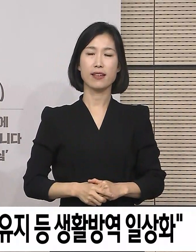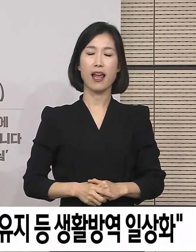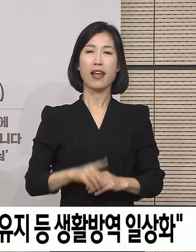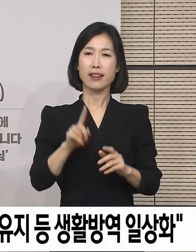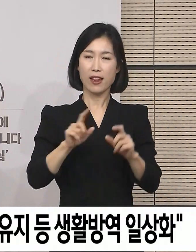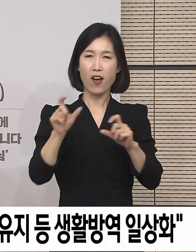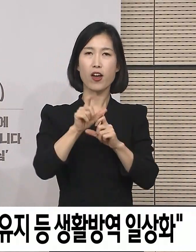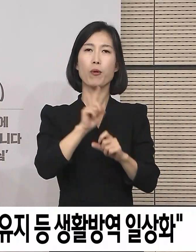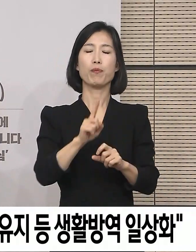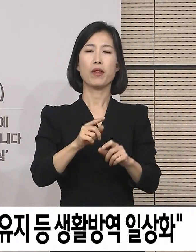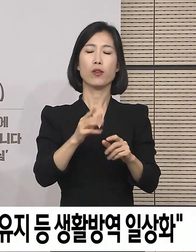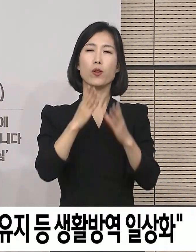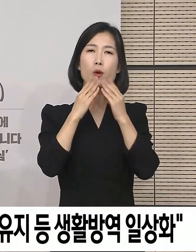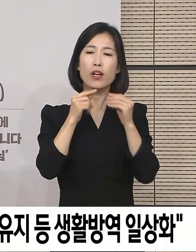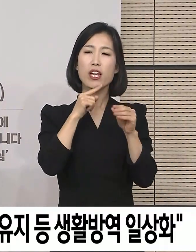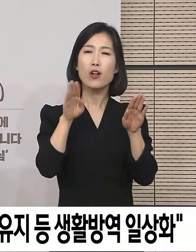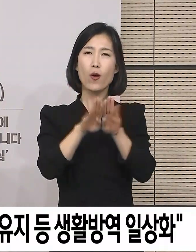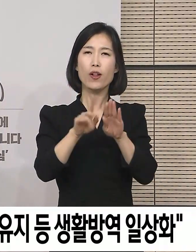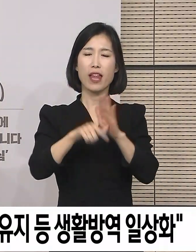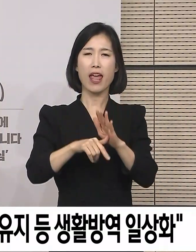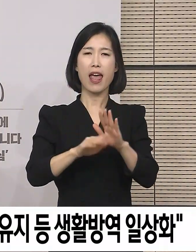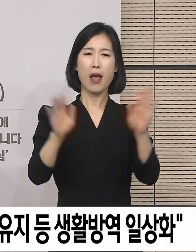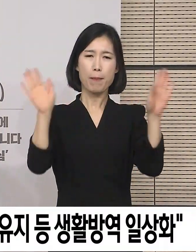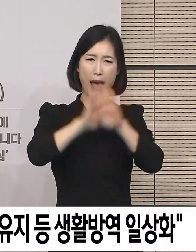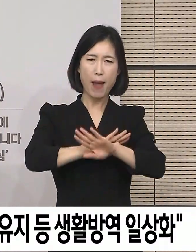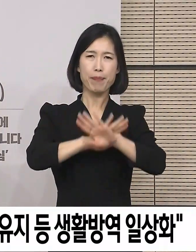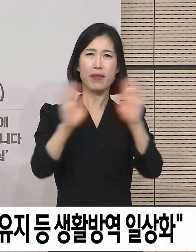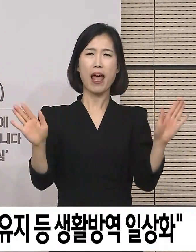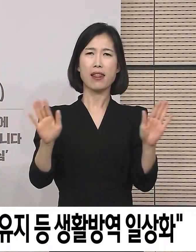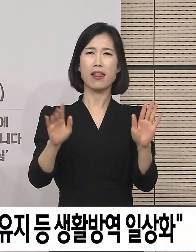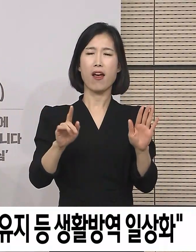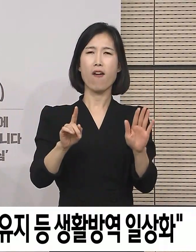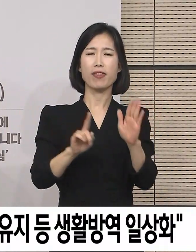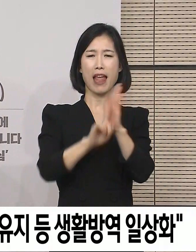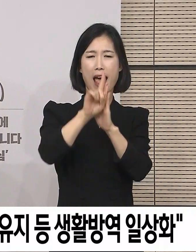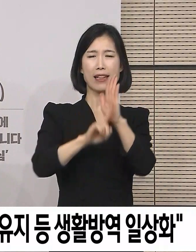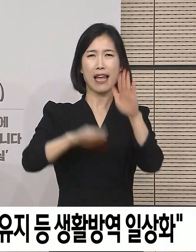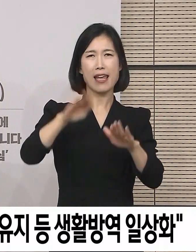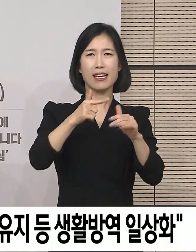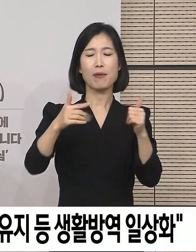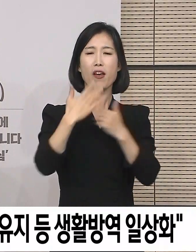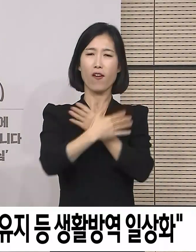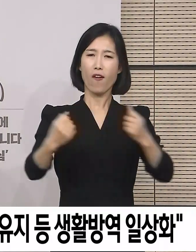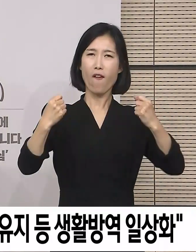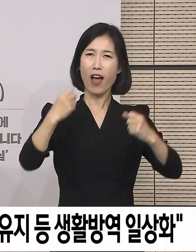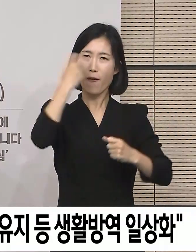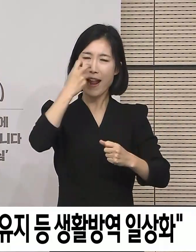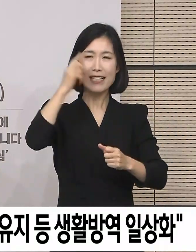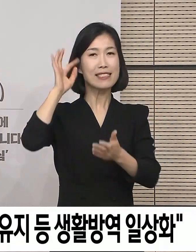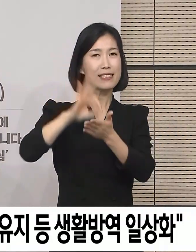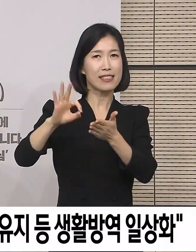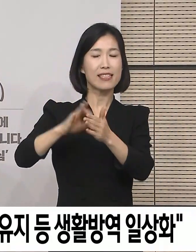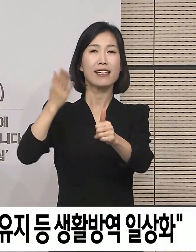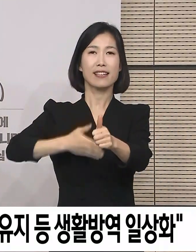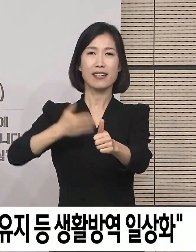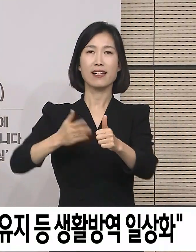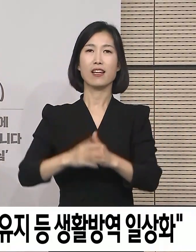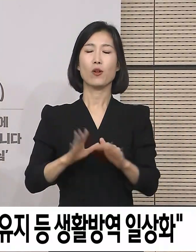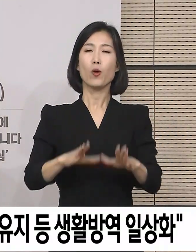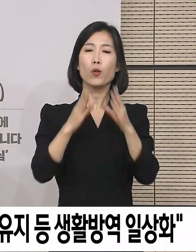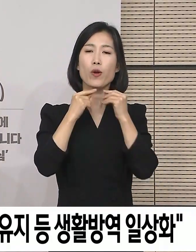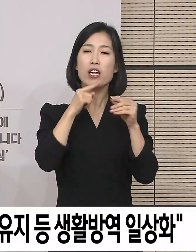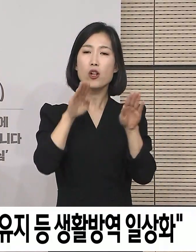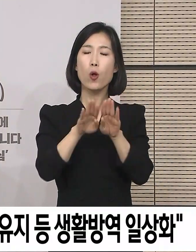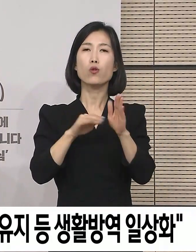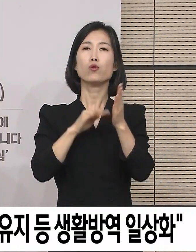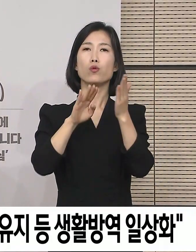한편 주말 동안 일교차도 매우 클 것으로 예상합니다. 건강관리에 특별히 유의해 주시기를 바랍니다. 주말 이후